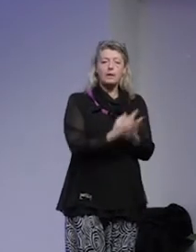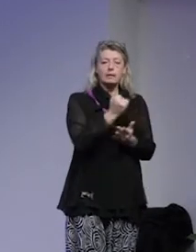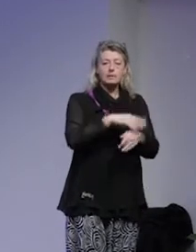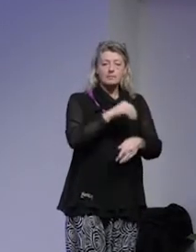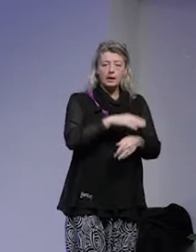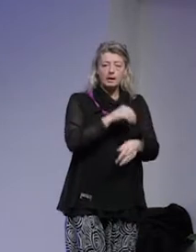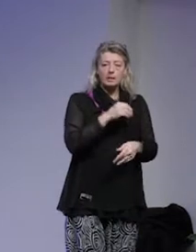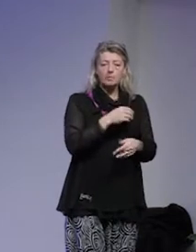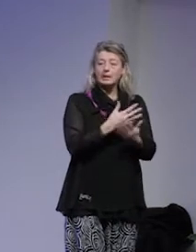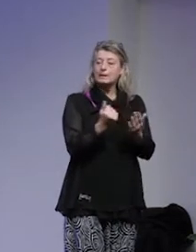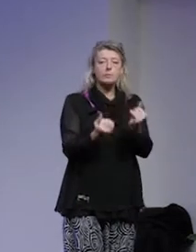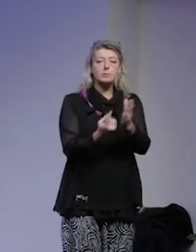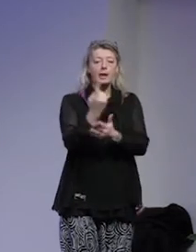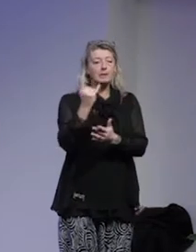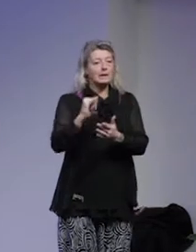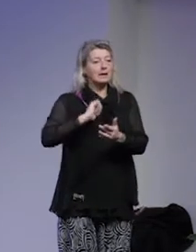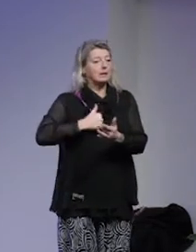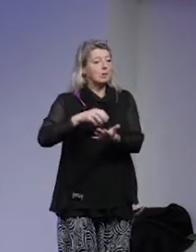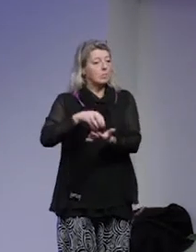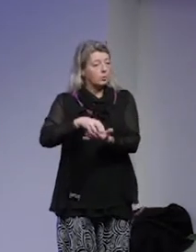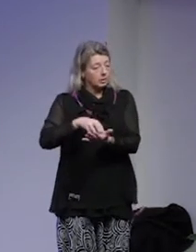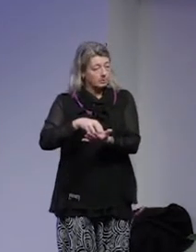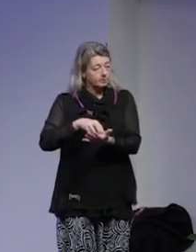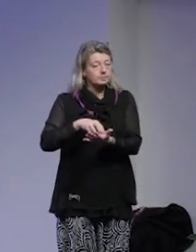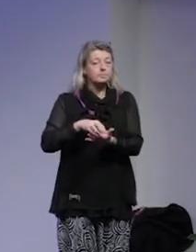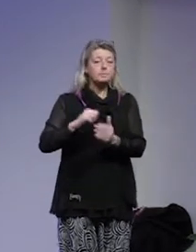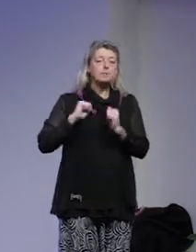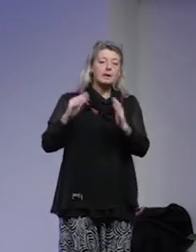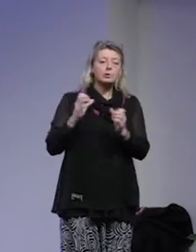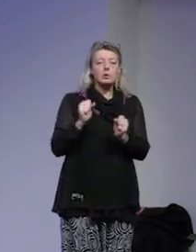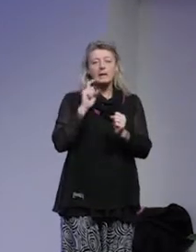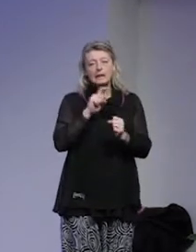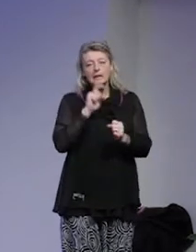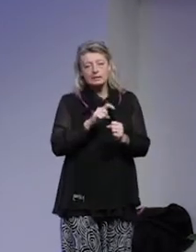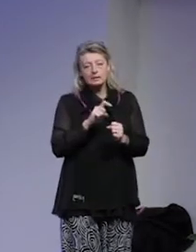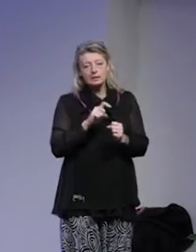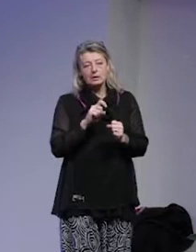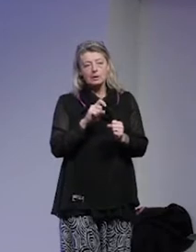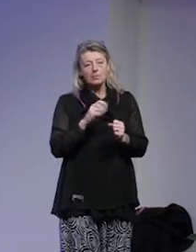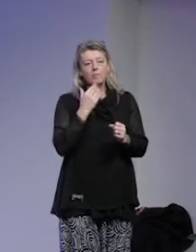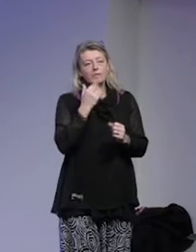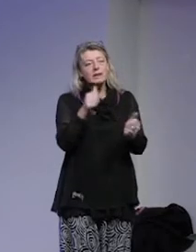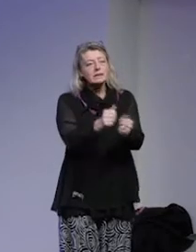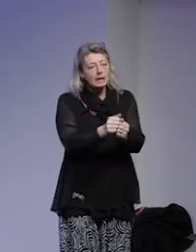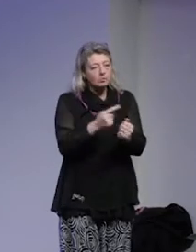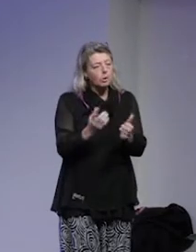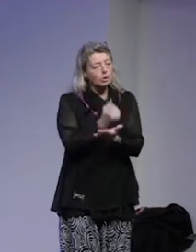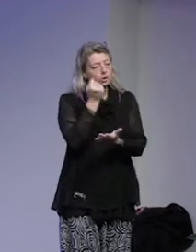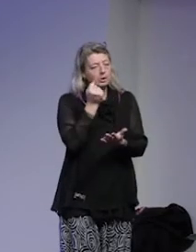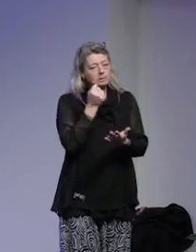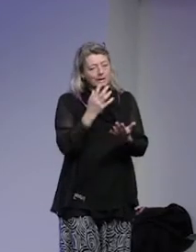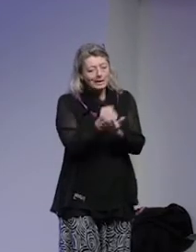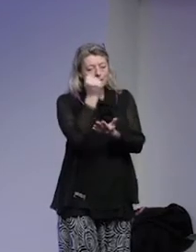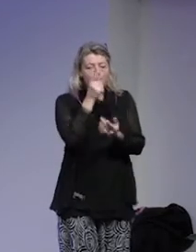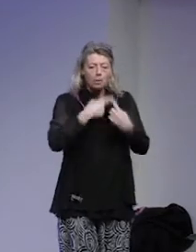Sverige, men inte vad som händer i den egna kommunen. Och då ska man såklart vara kritisk mot på vilket sätt som de lyckas fånga in